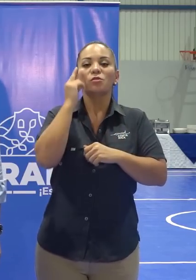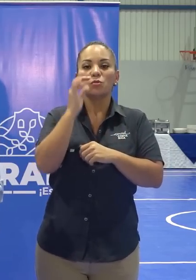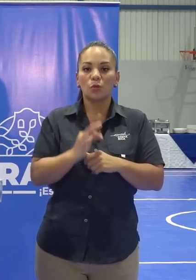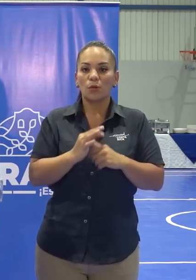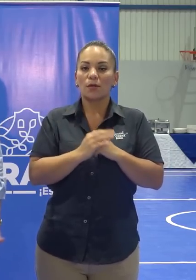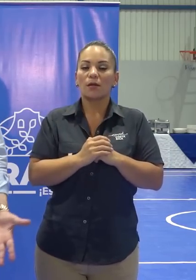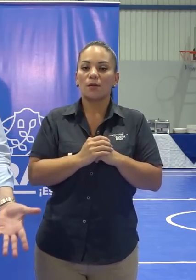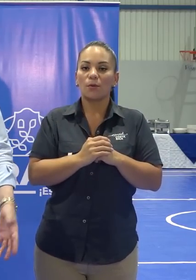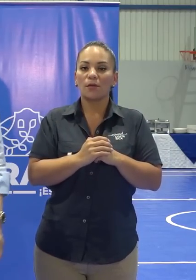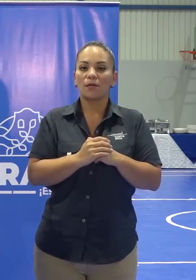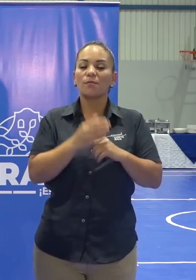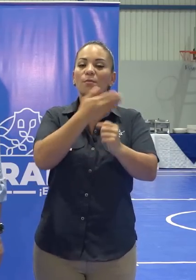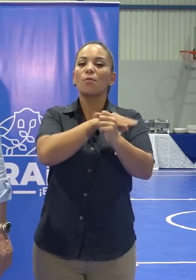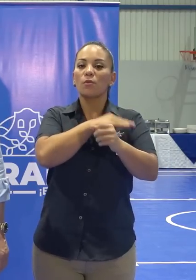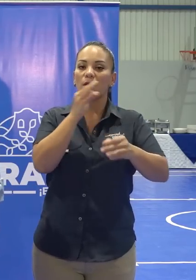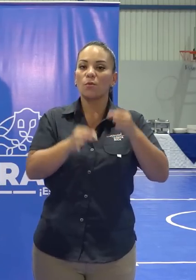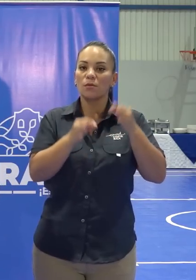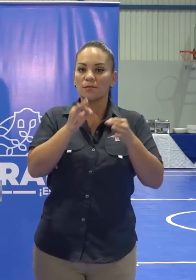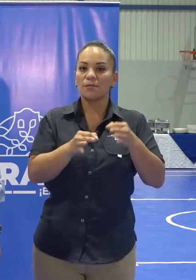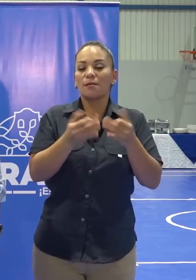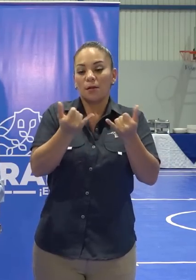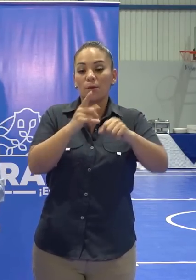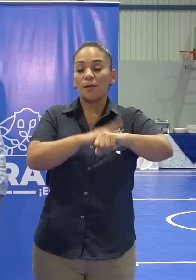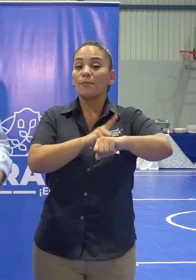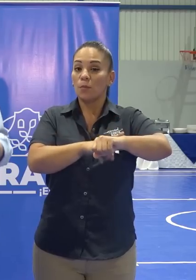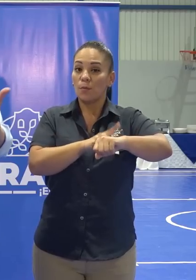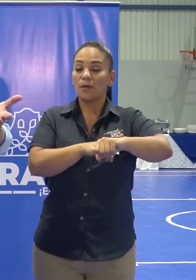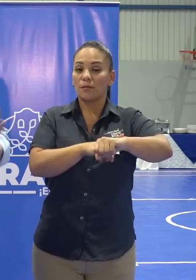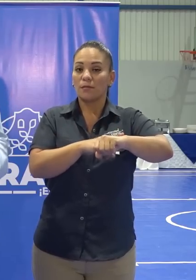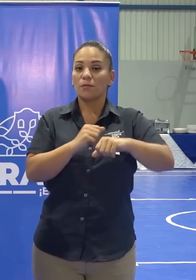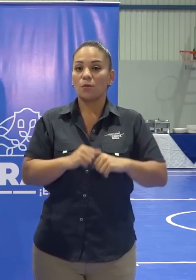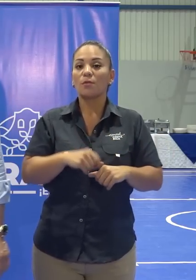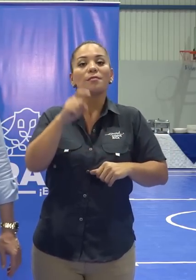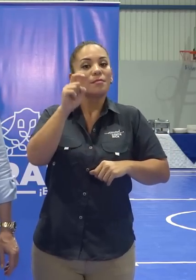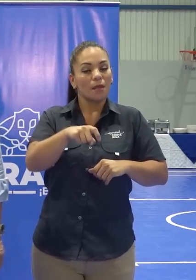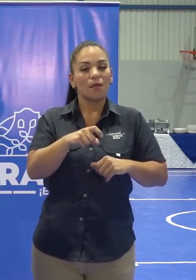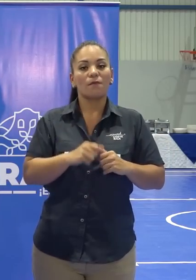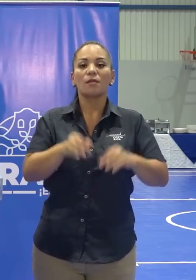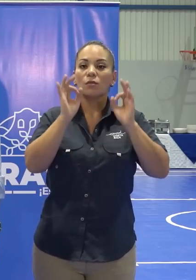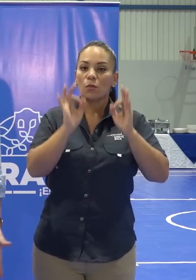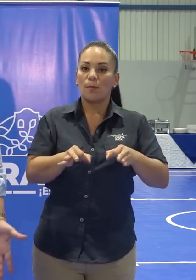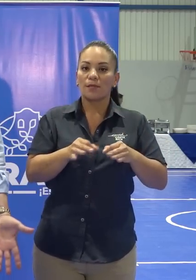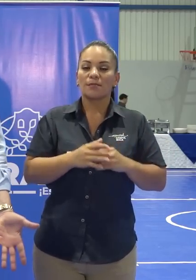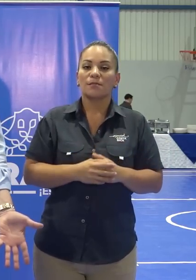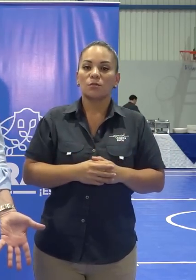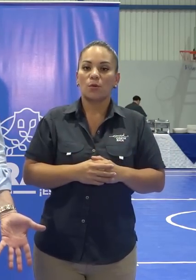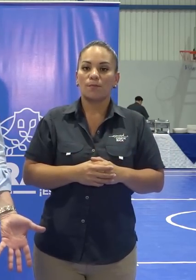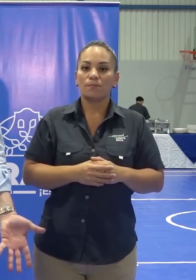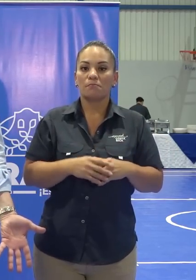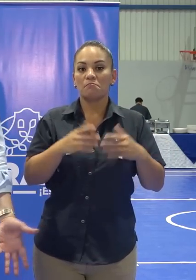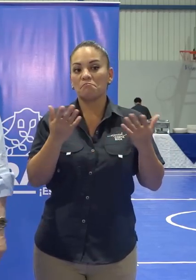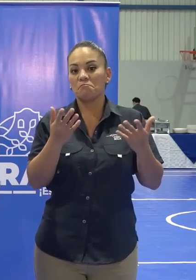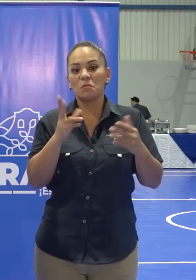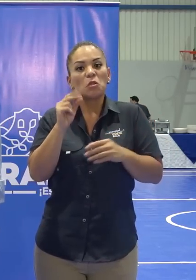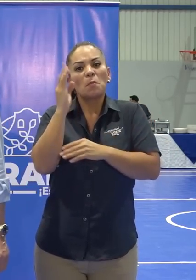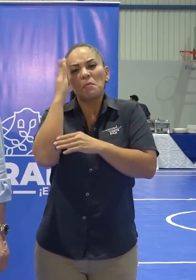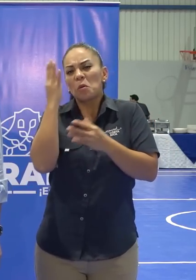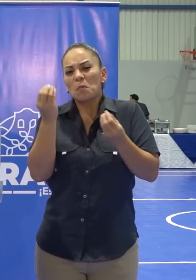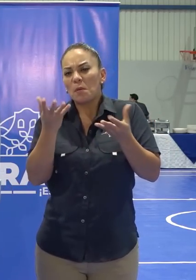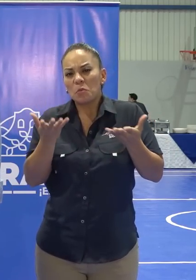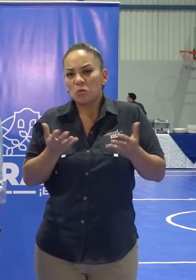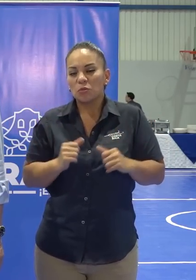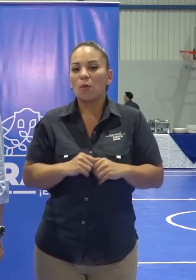que el Poder Judicial está en un momento en que debe tomar esa decisión. No me preocupa mucho,